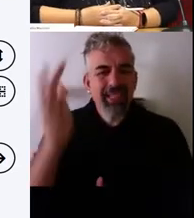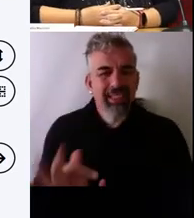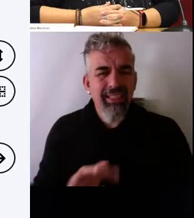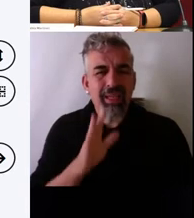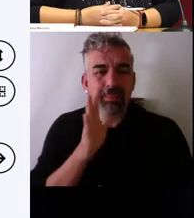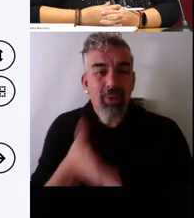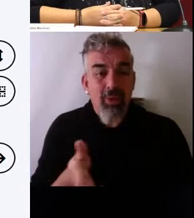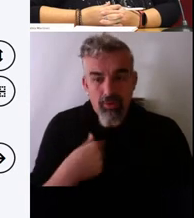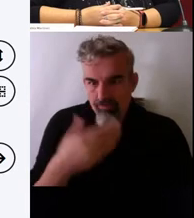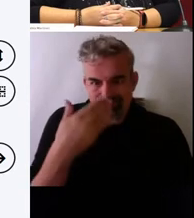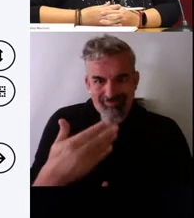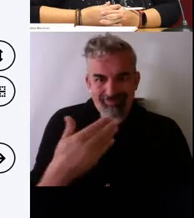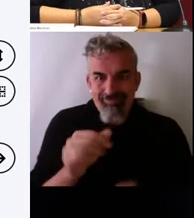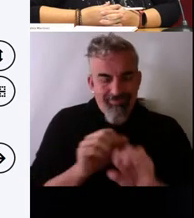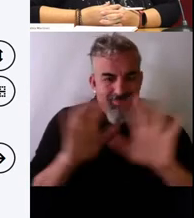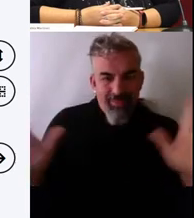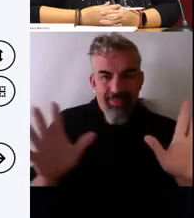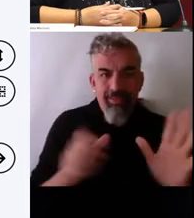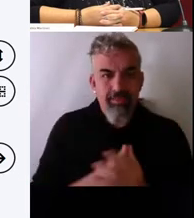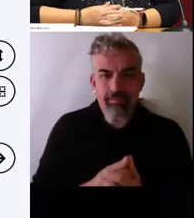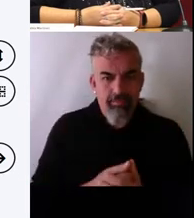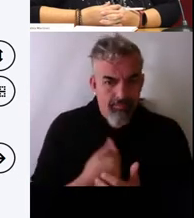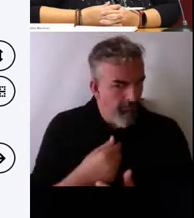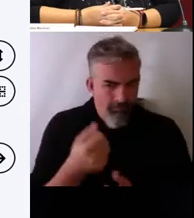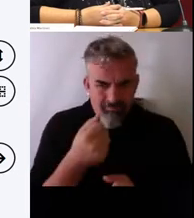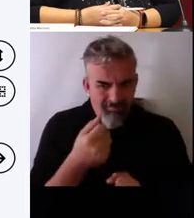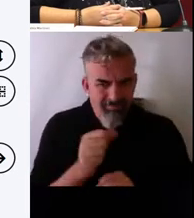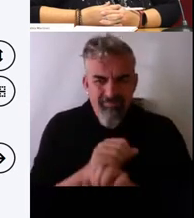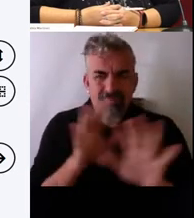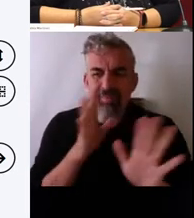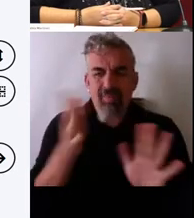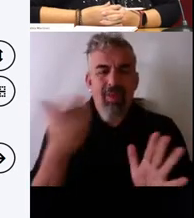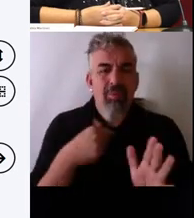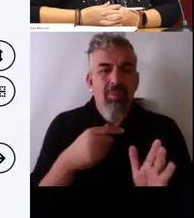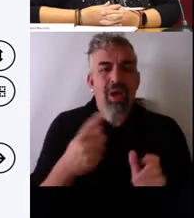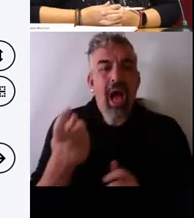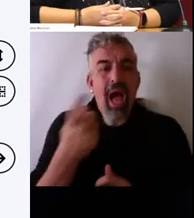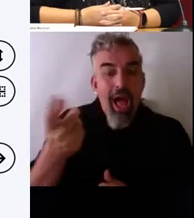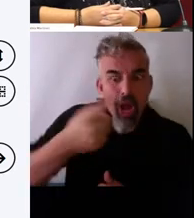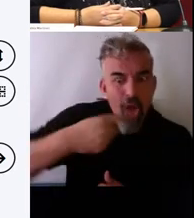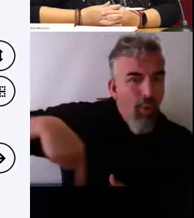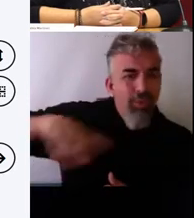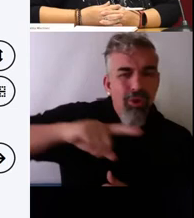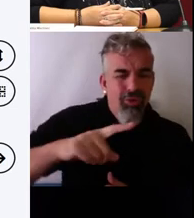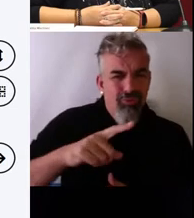Yo voy a ser muy clara, por lo menos en comunicación, por la ratio que tenemos de alumnos.